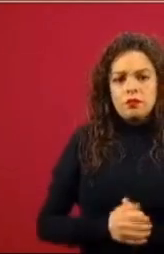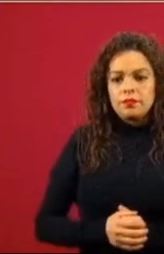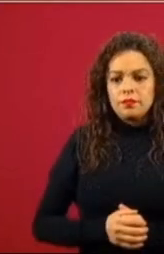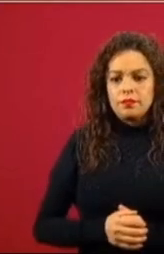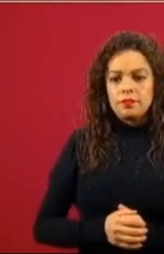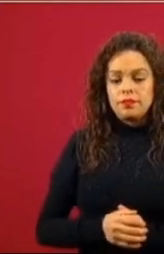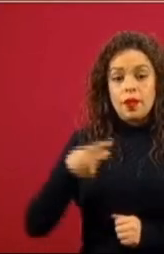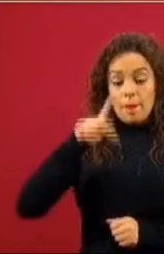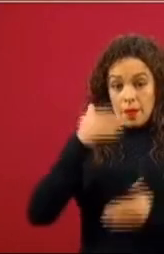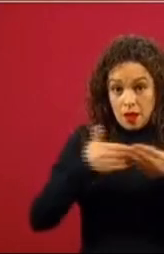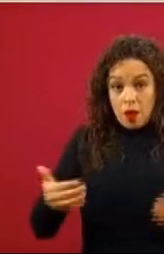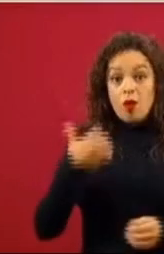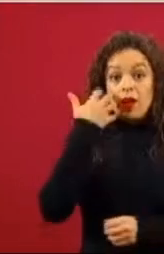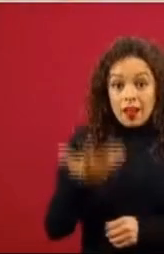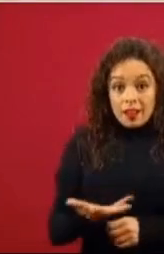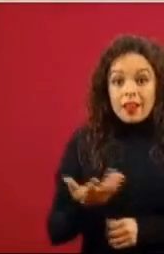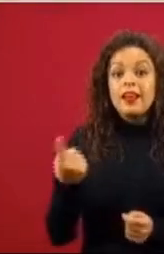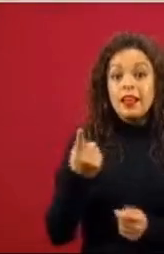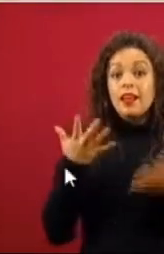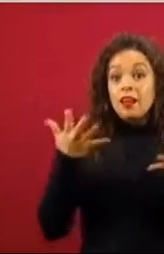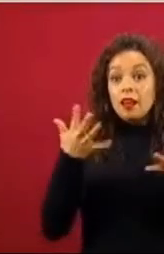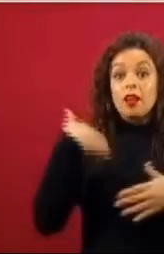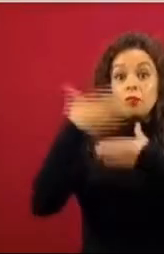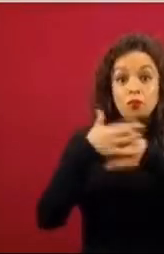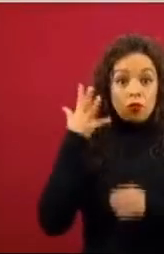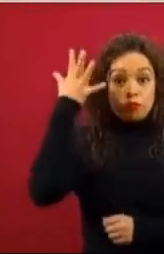de Me un golpe Con guante blanco